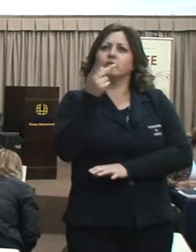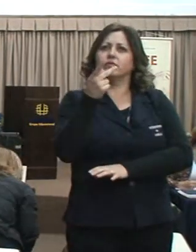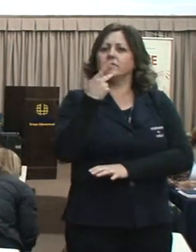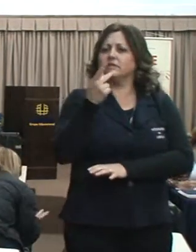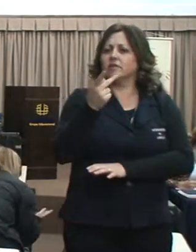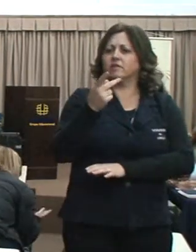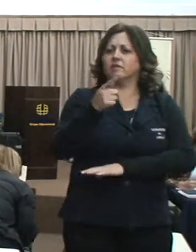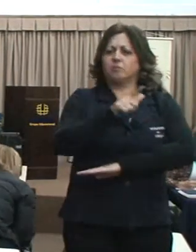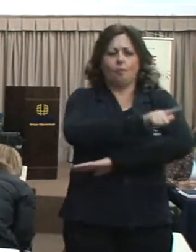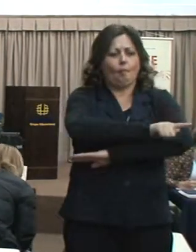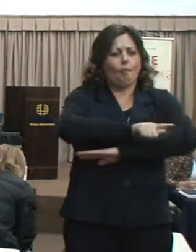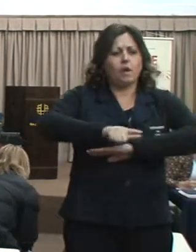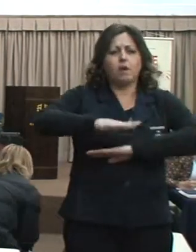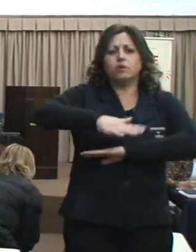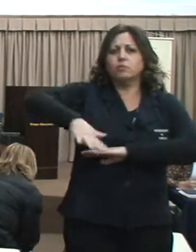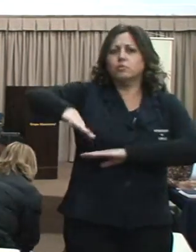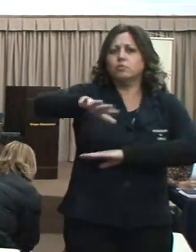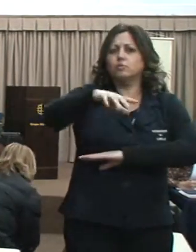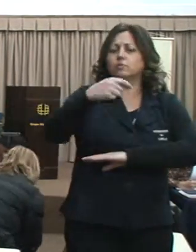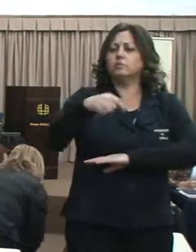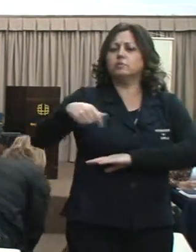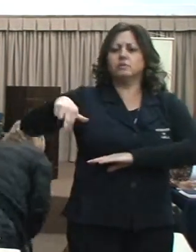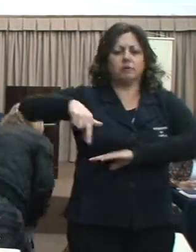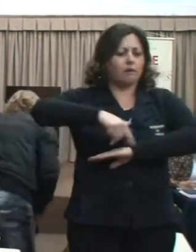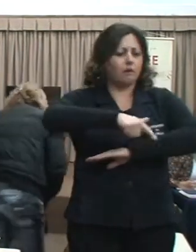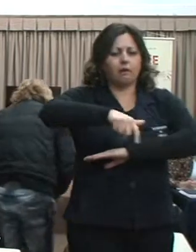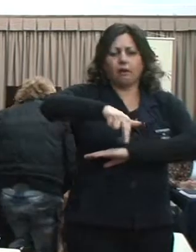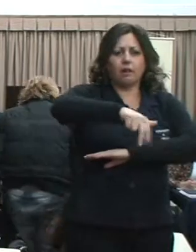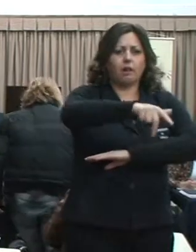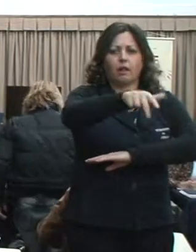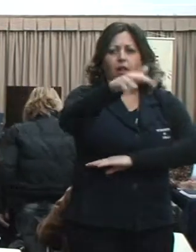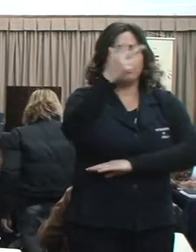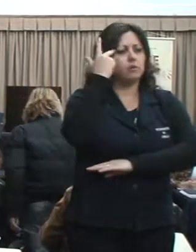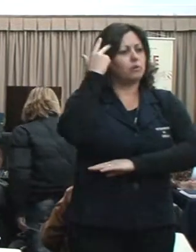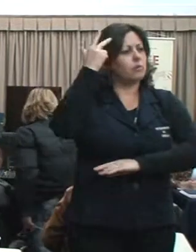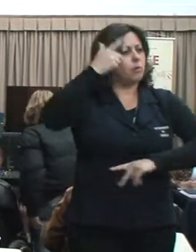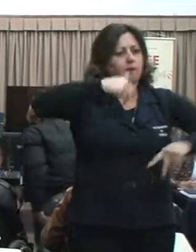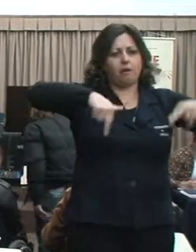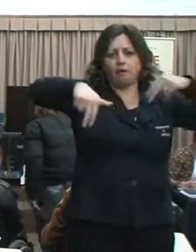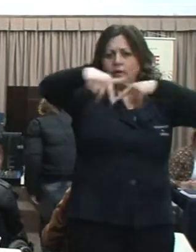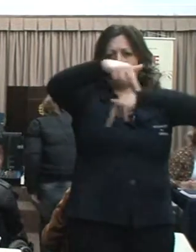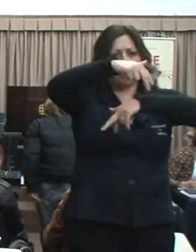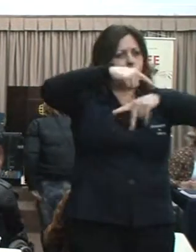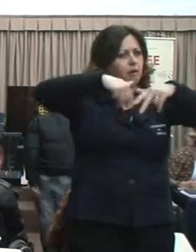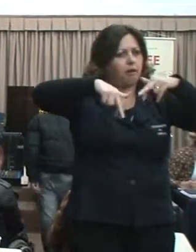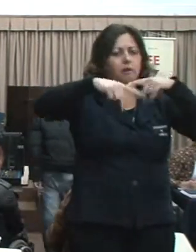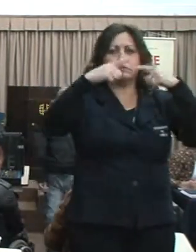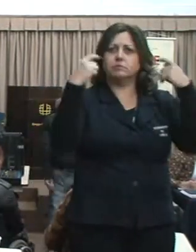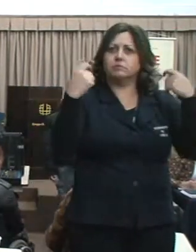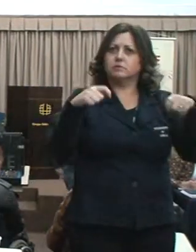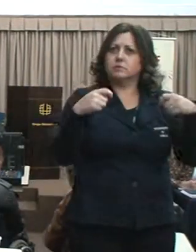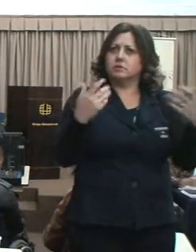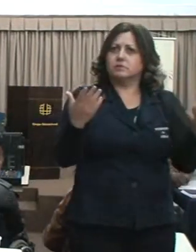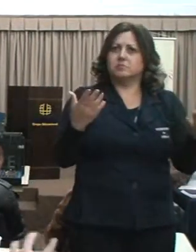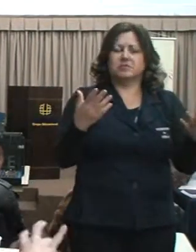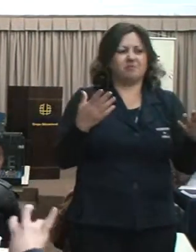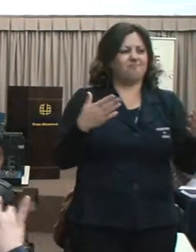calçadas, no mínimo, inclusive atravessar as ruas, controle de trânsito, etc. Agora, gente, eu insisto no